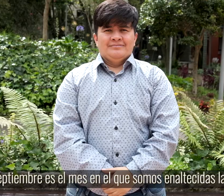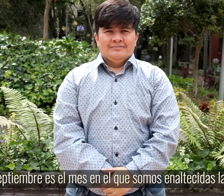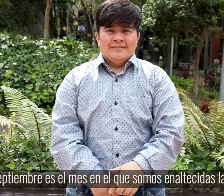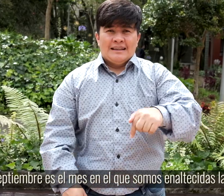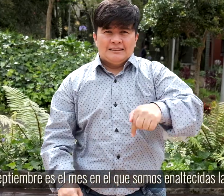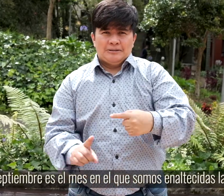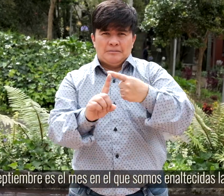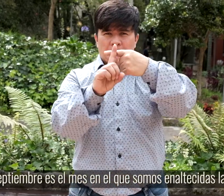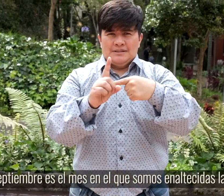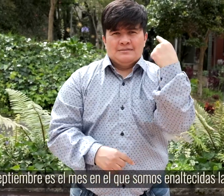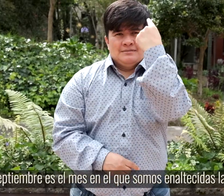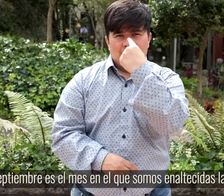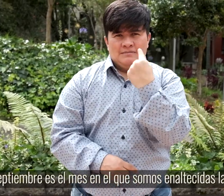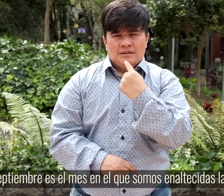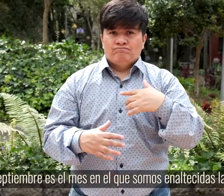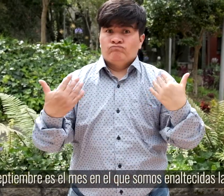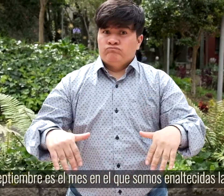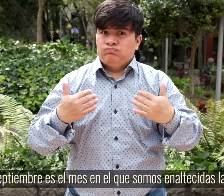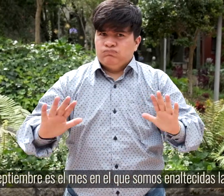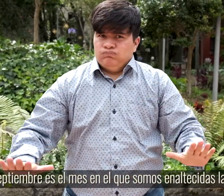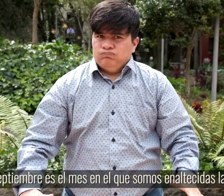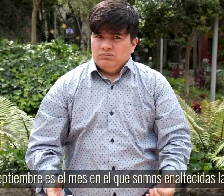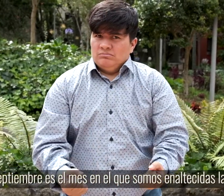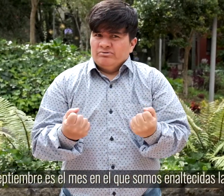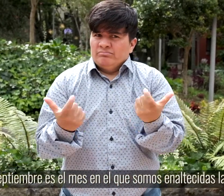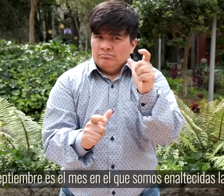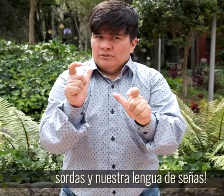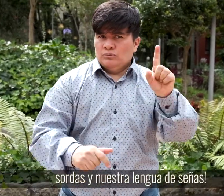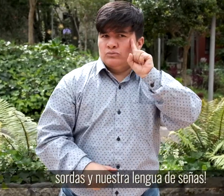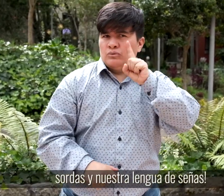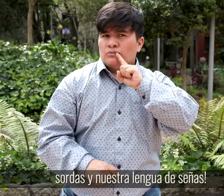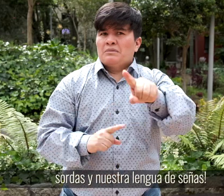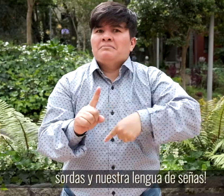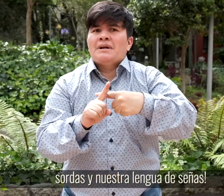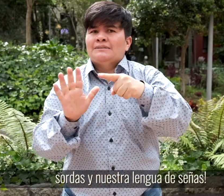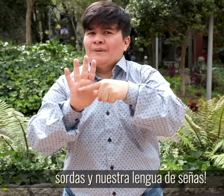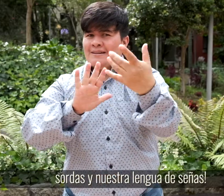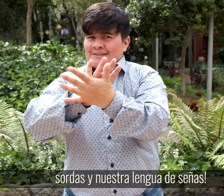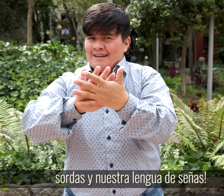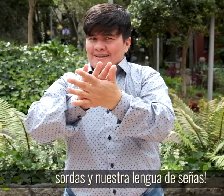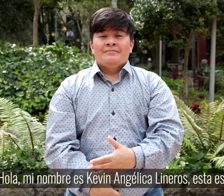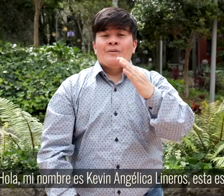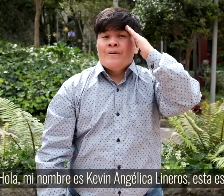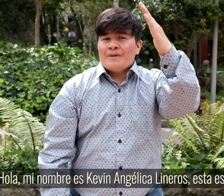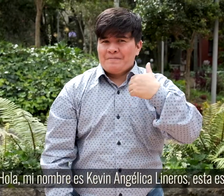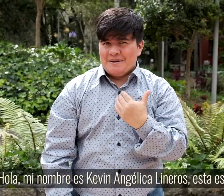Septiembre es el mes en el que somos enaltecidas las personas sordas y nuestra lengua de señas. Hola, mi